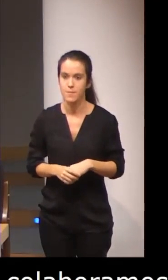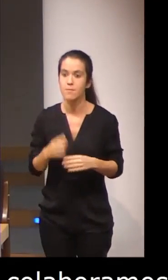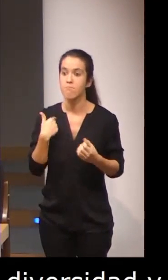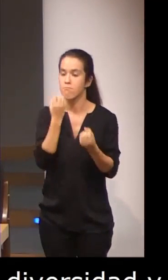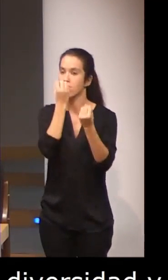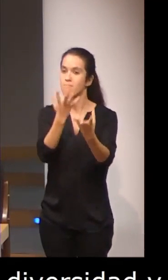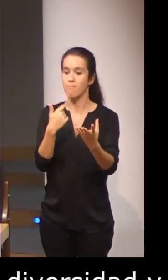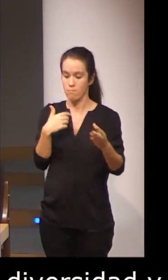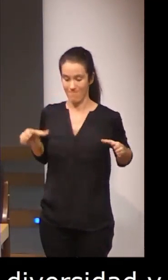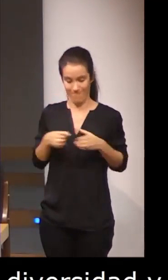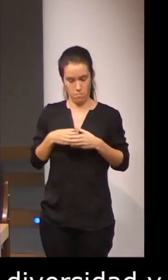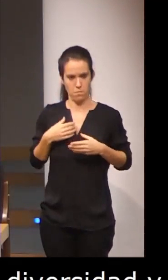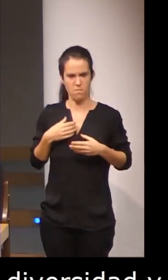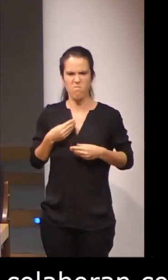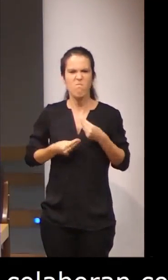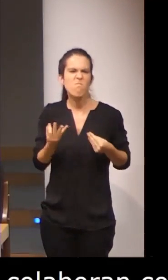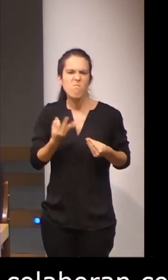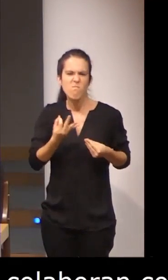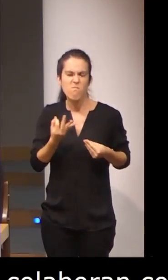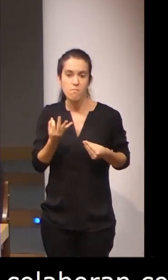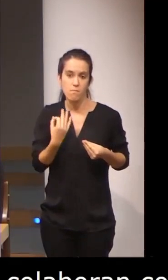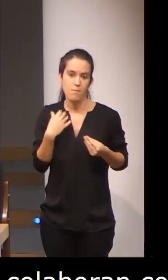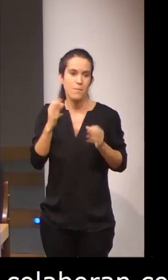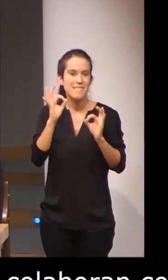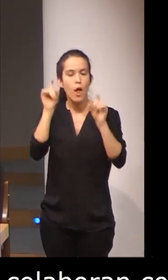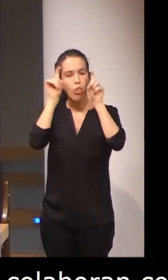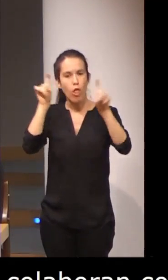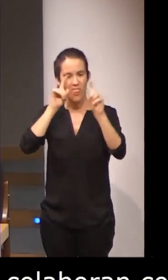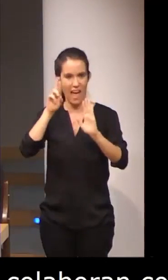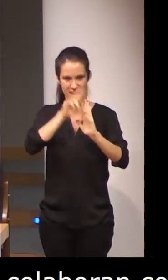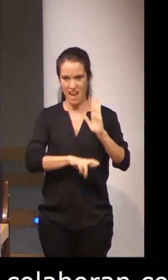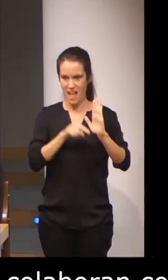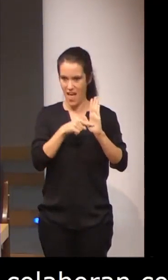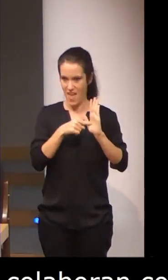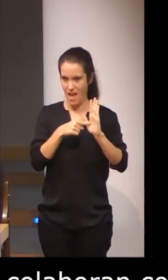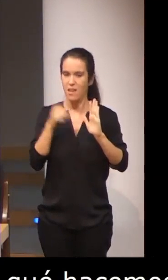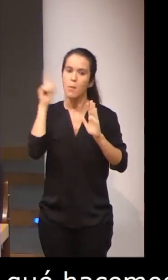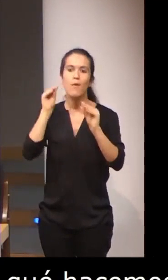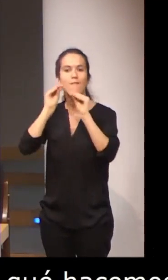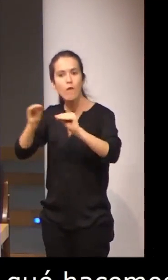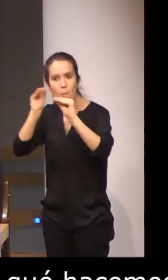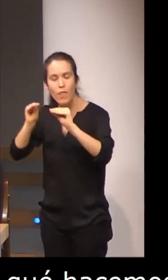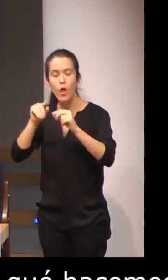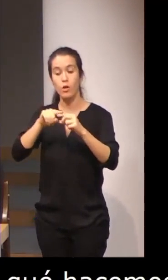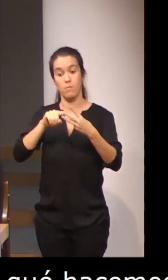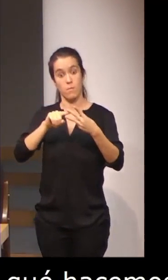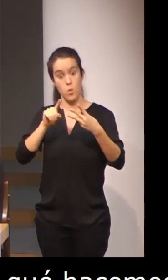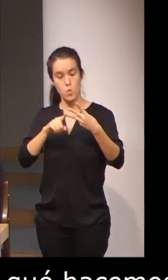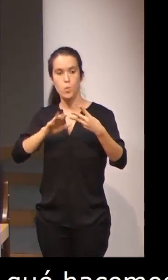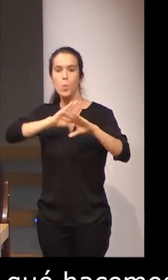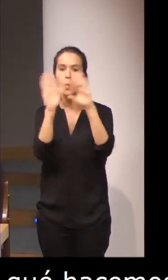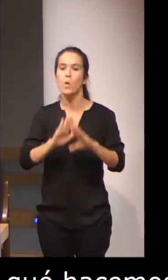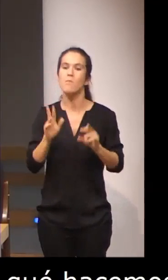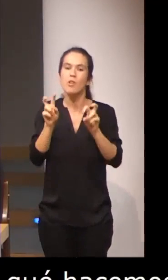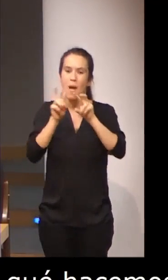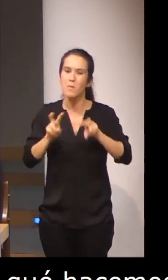grupo de cara a la docencia arreglada, de cara a la formación y, por último, qué cosas estamos haciendo en cuanto